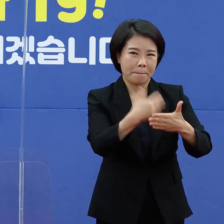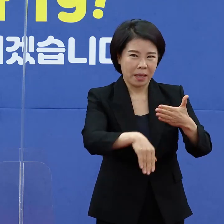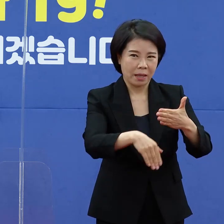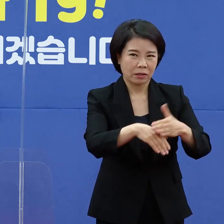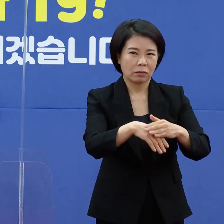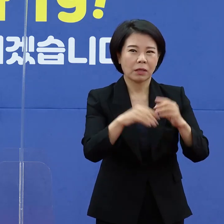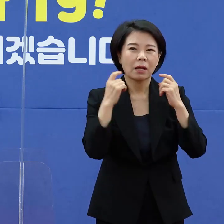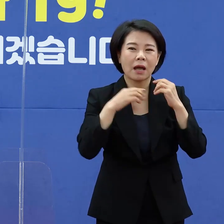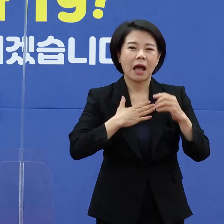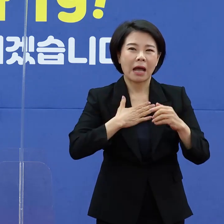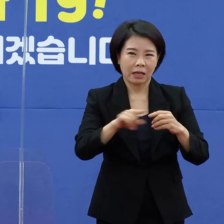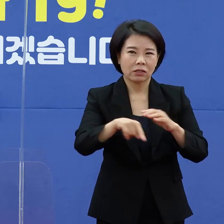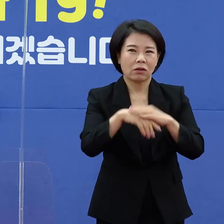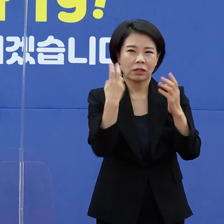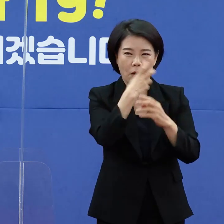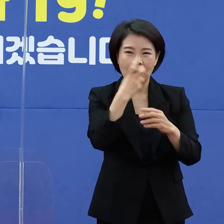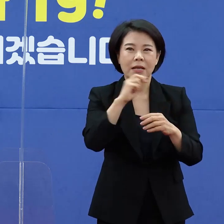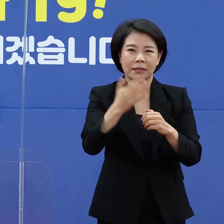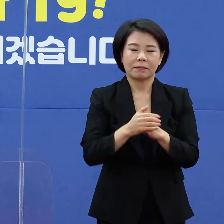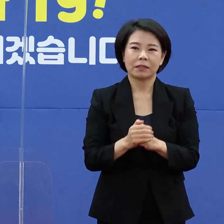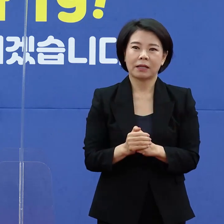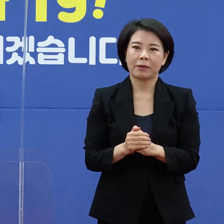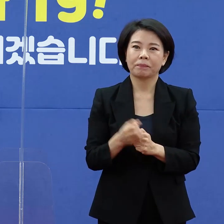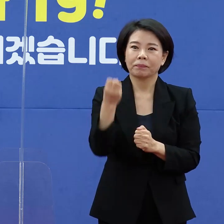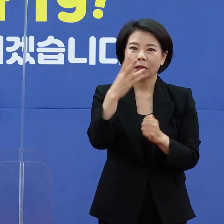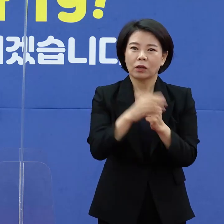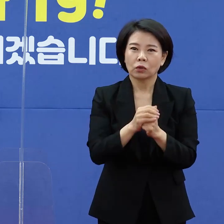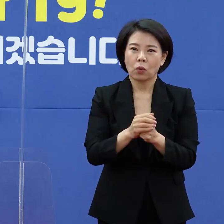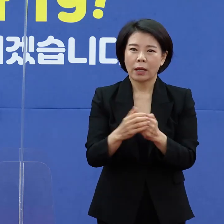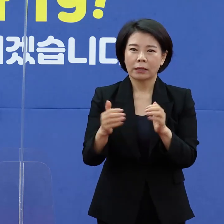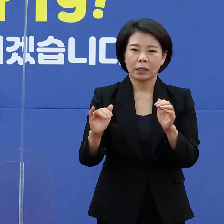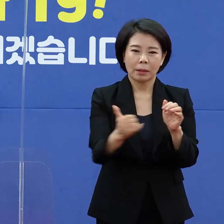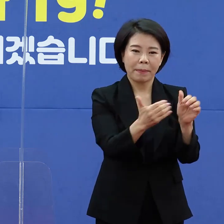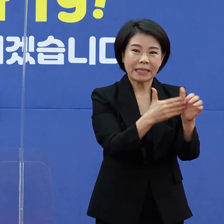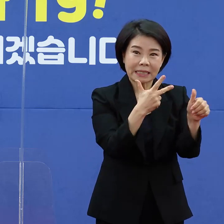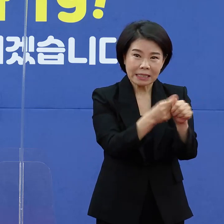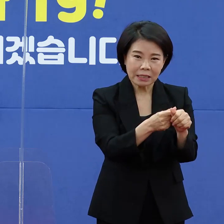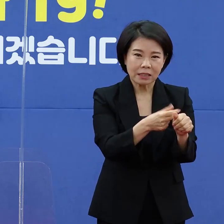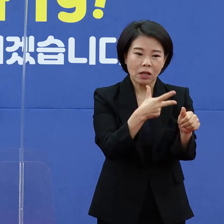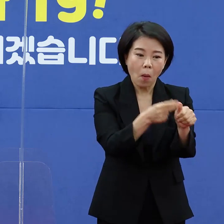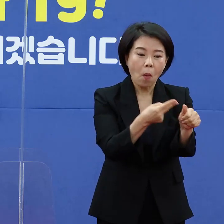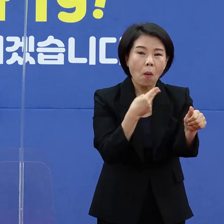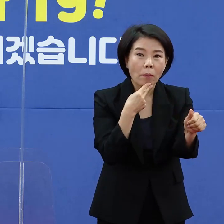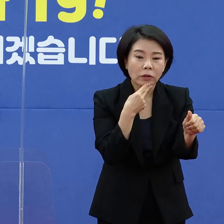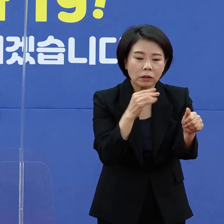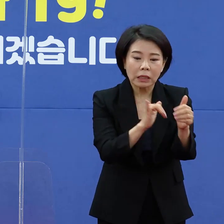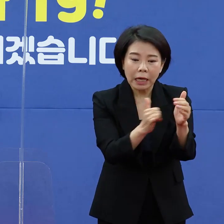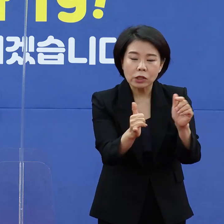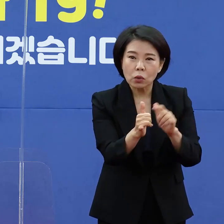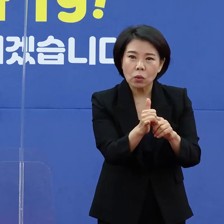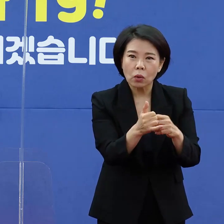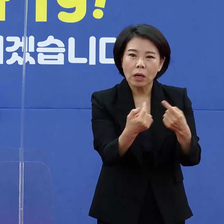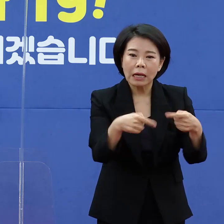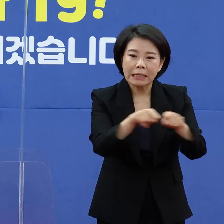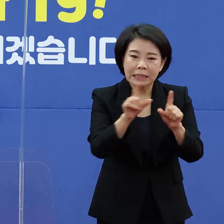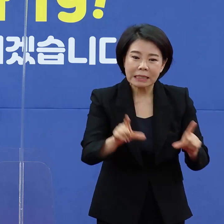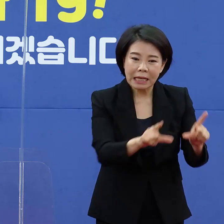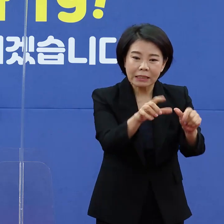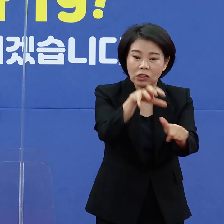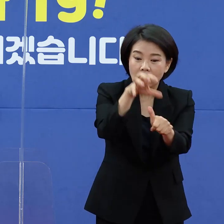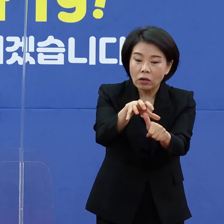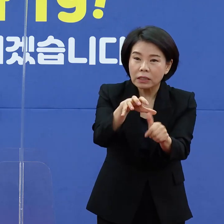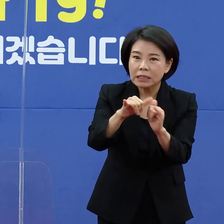관리하게 됩니다. 또한 백신을 접종하지 않은 동거가족 등 공동격리자는